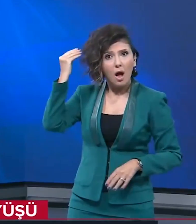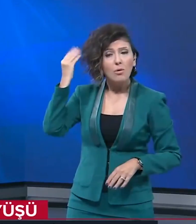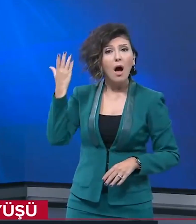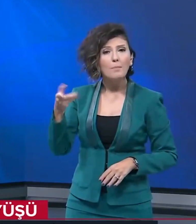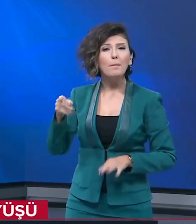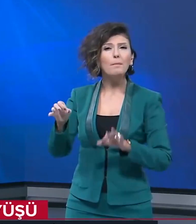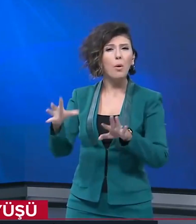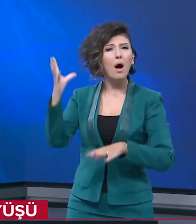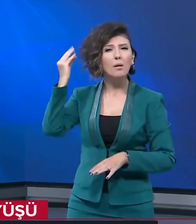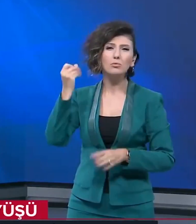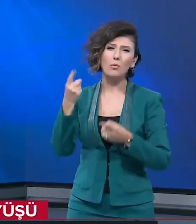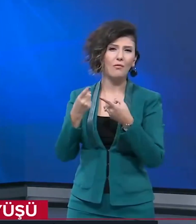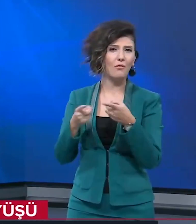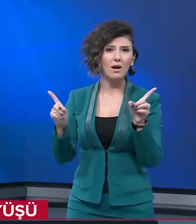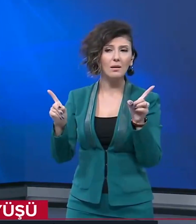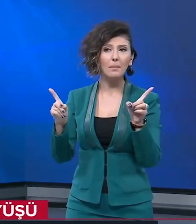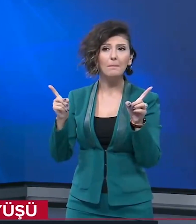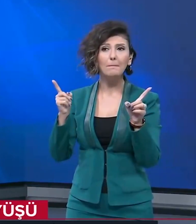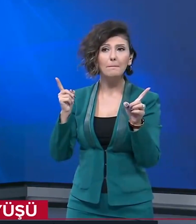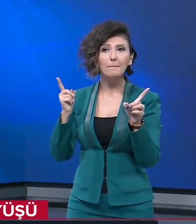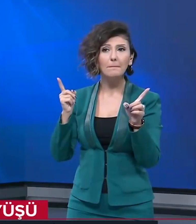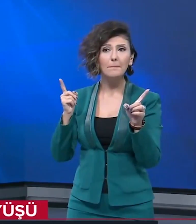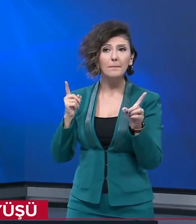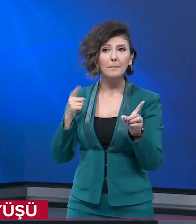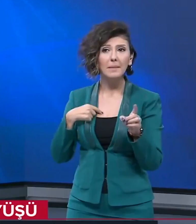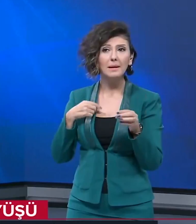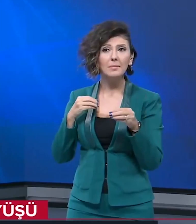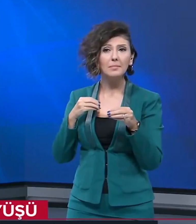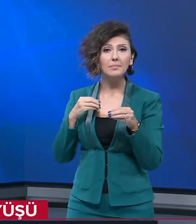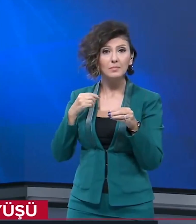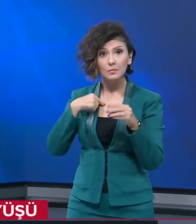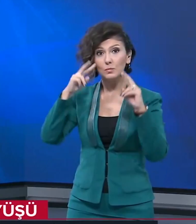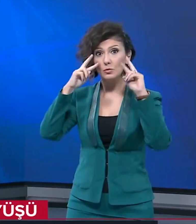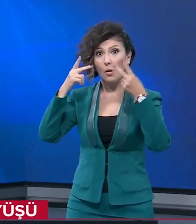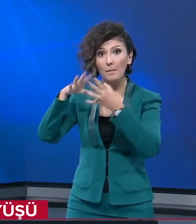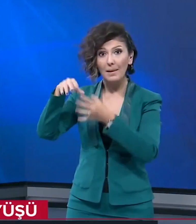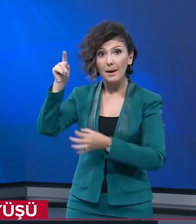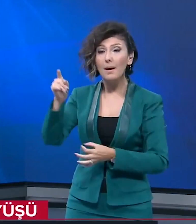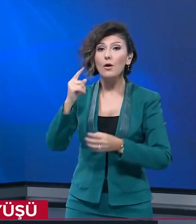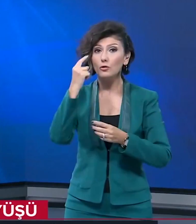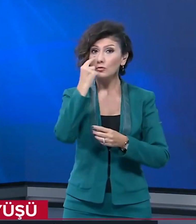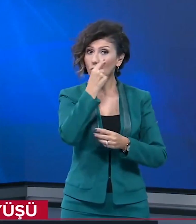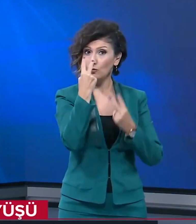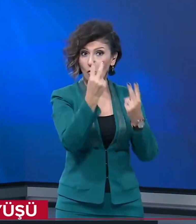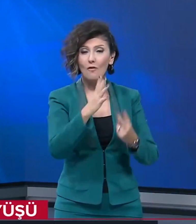şekilde anlamak çok farklı. Benim derdim hastalığım... Görme engellilerin görenlere mesajını et.